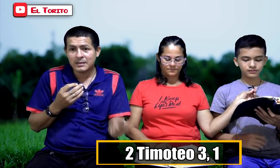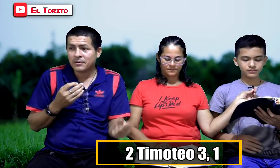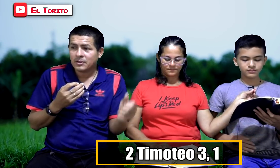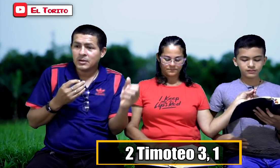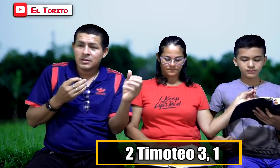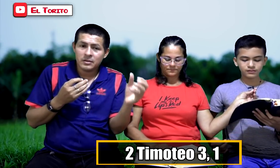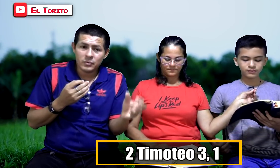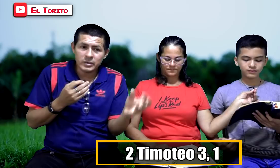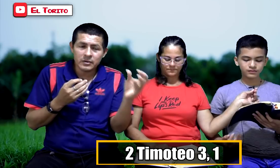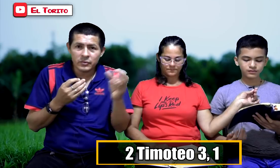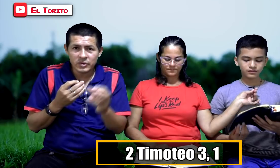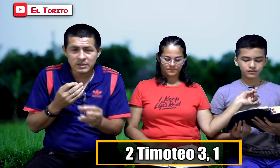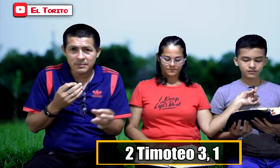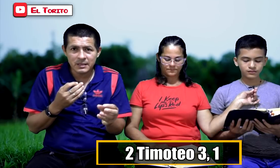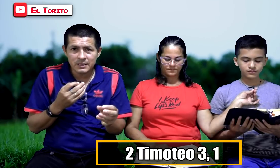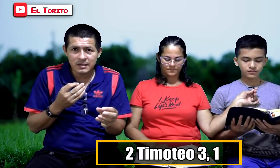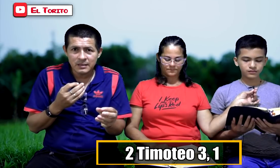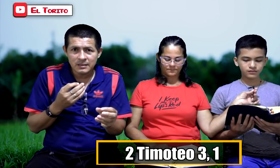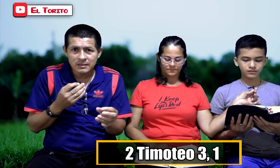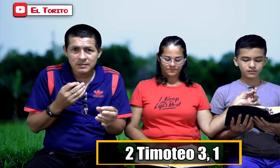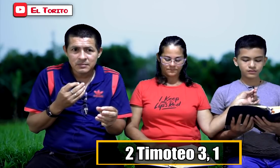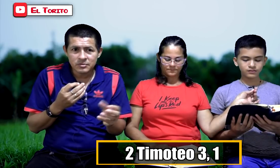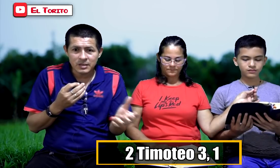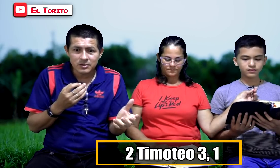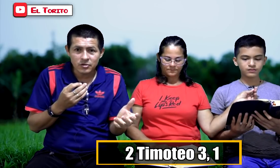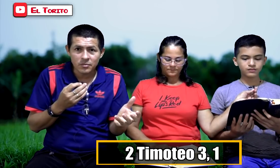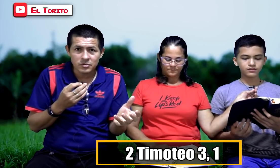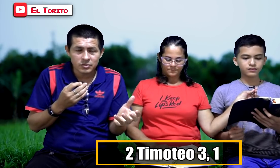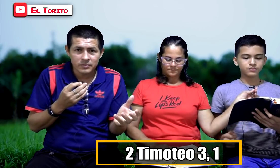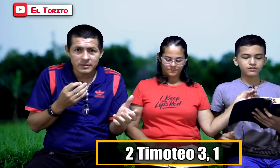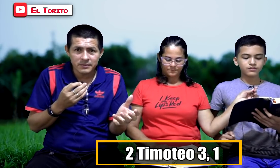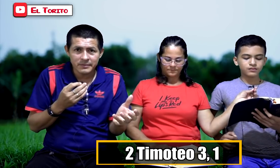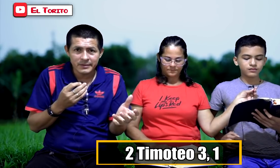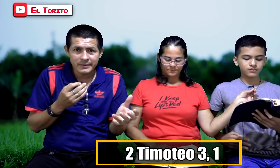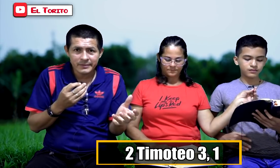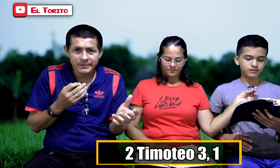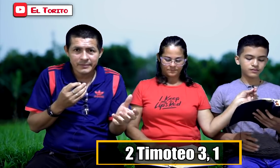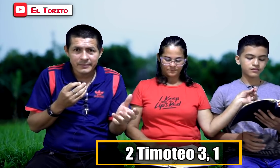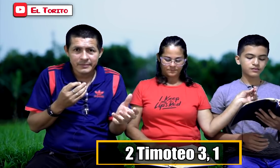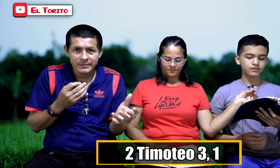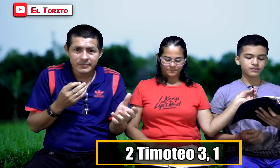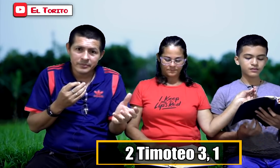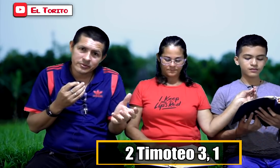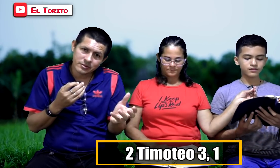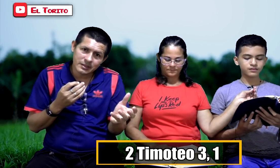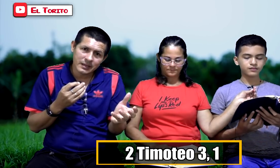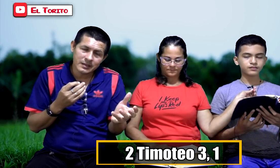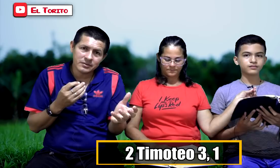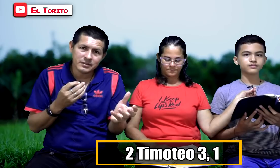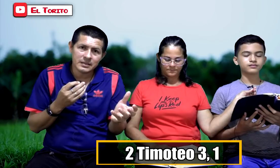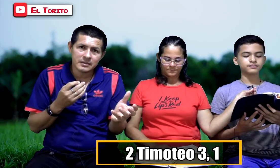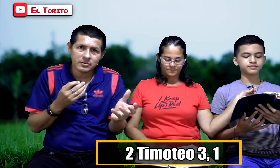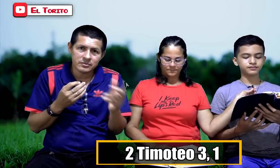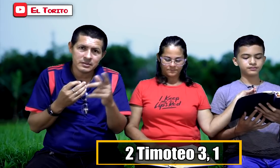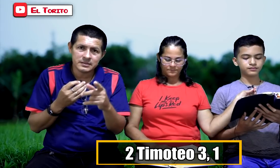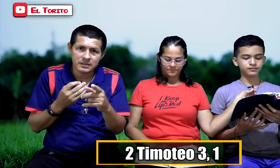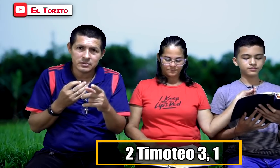debo de una u otra manera buscar cómo sobrevivir. Y muchos están cayendo en el error utilizando